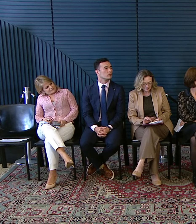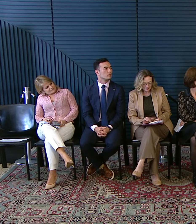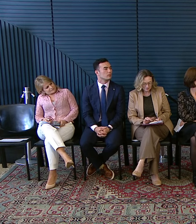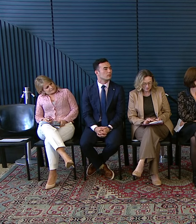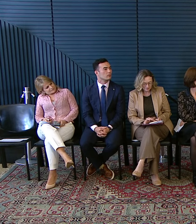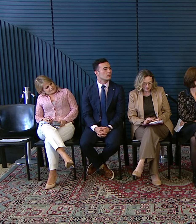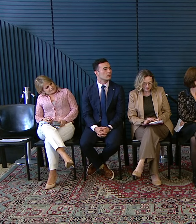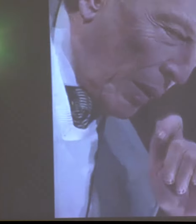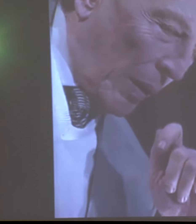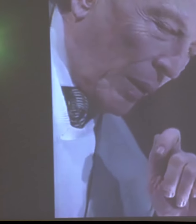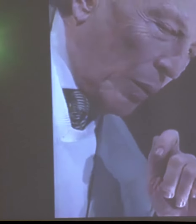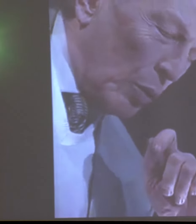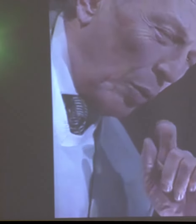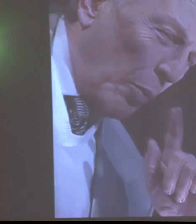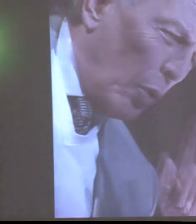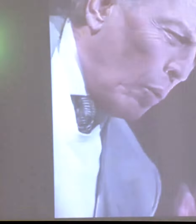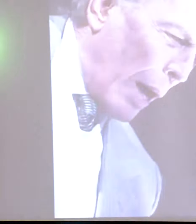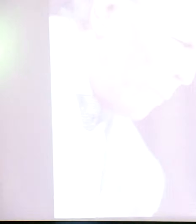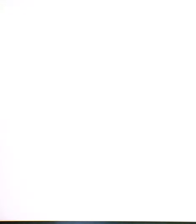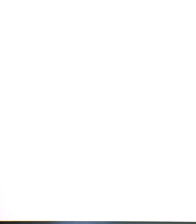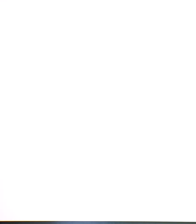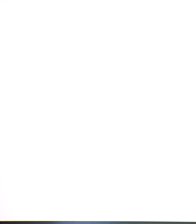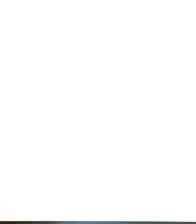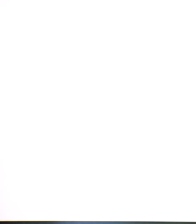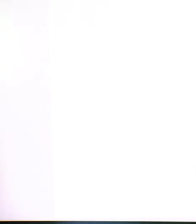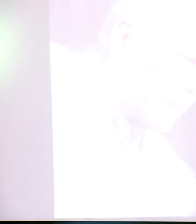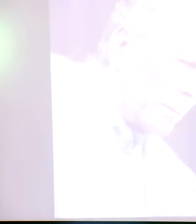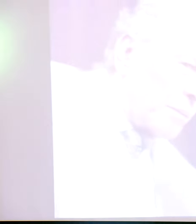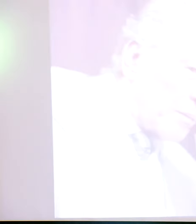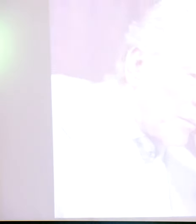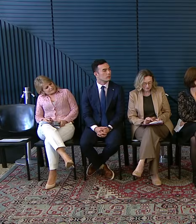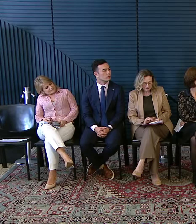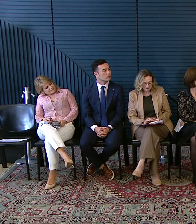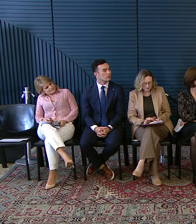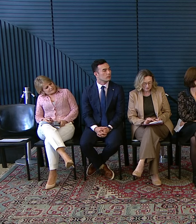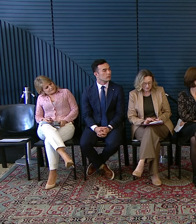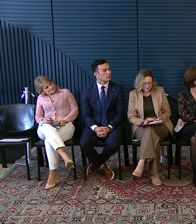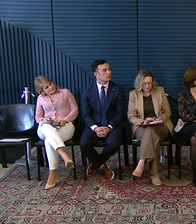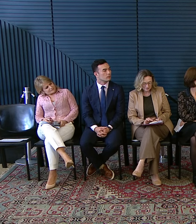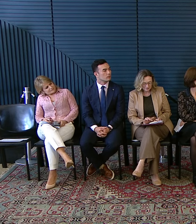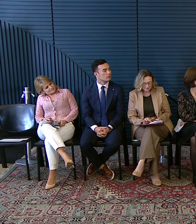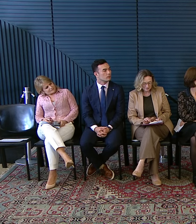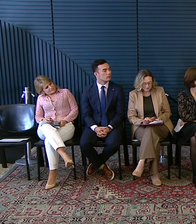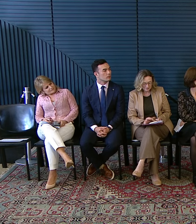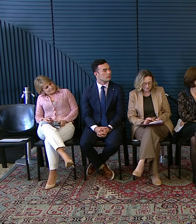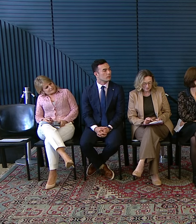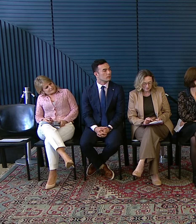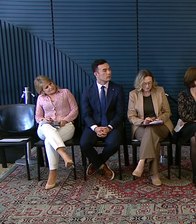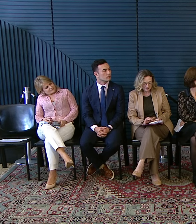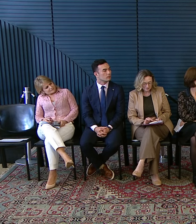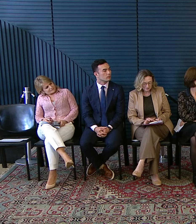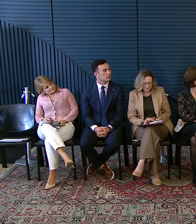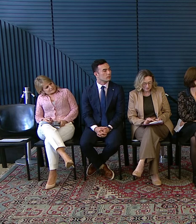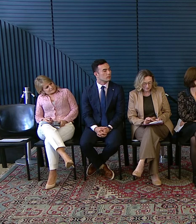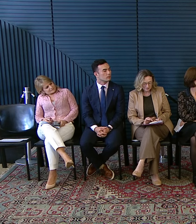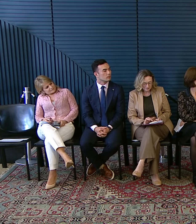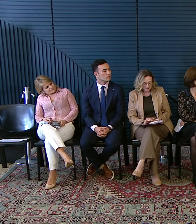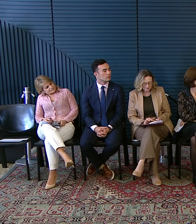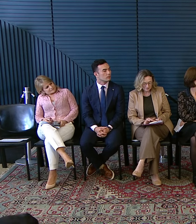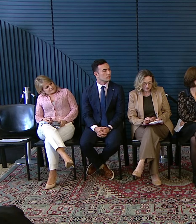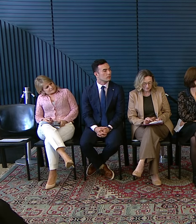hábil Sou pouco hábil Nas análises Eu sou muito hábil